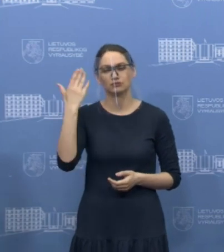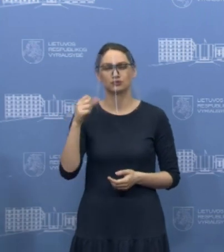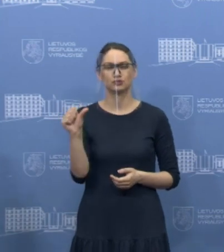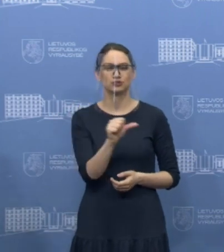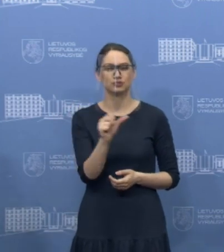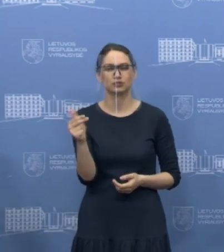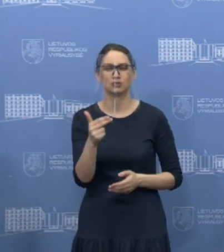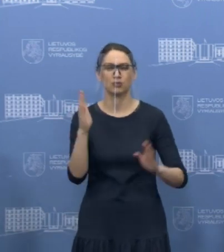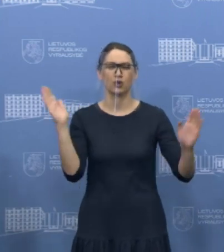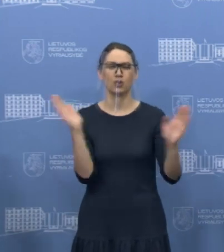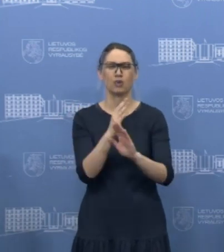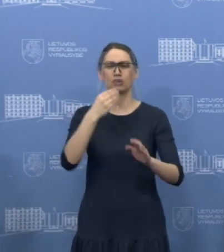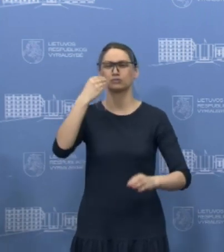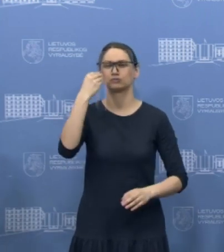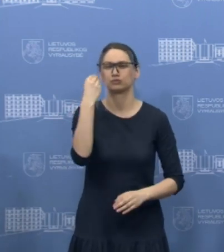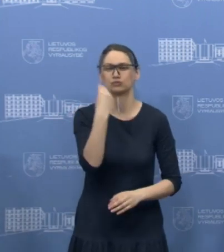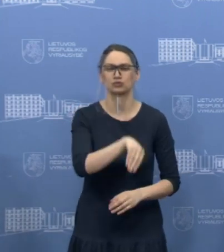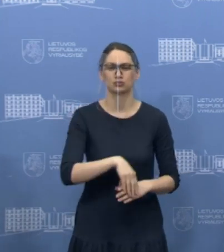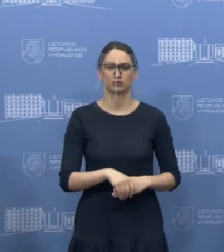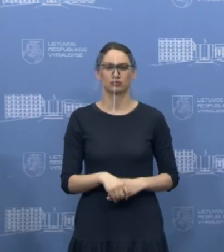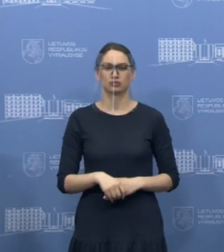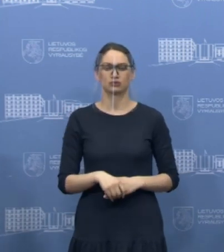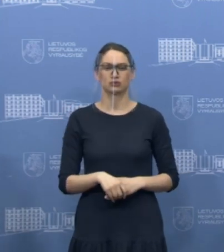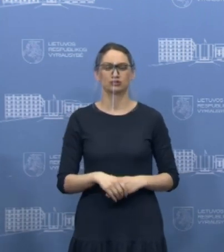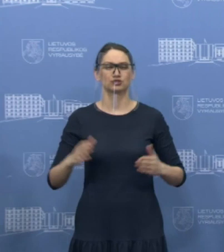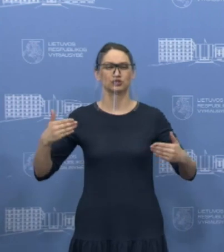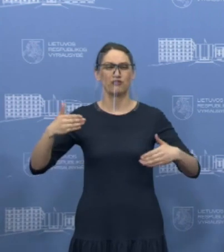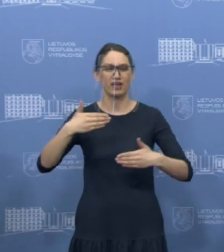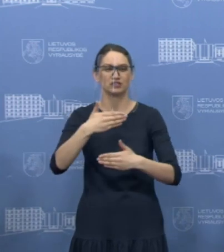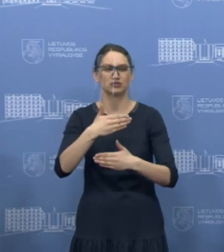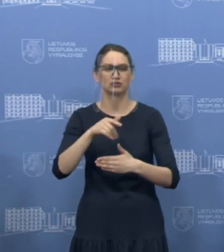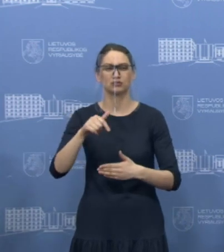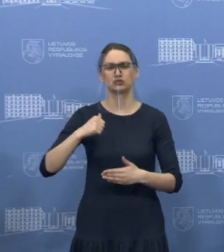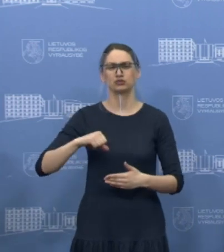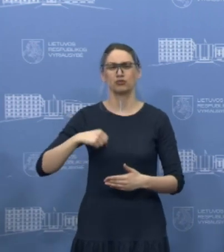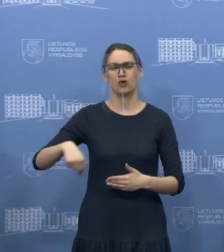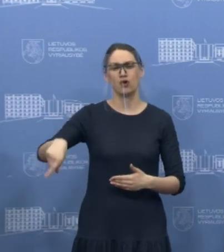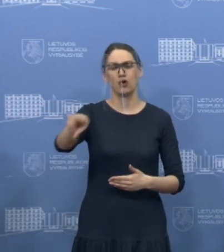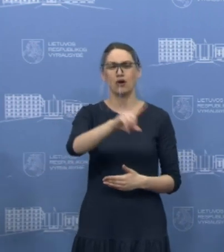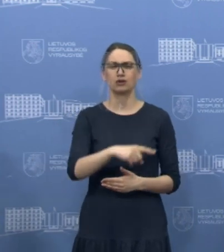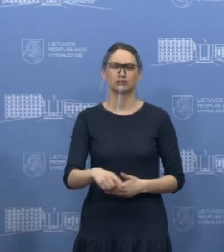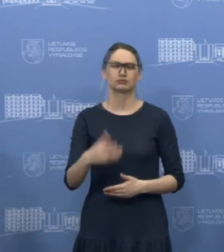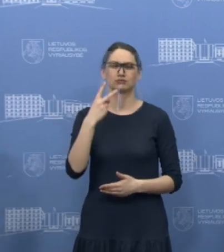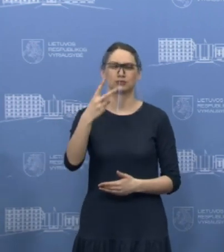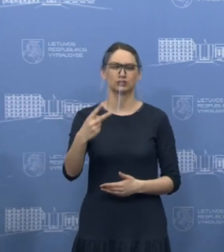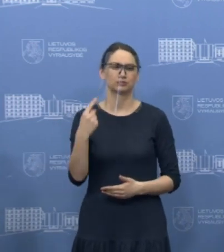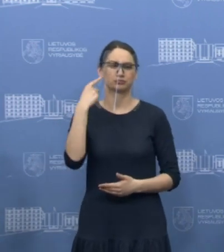savaitgalį švenčionyse, gyventojai pastebiu, kad nesigėdėja, dedasi kaukes,